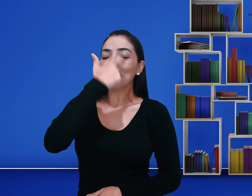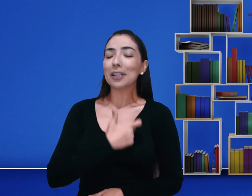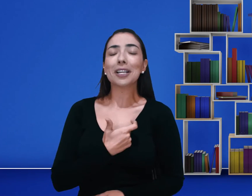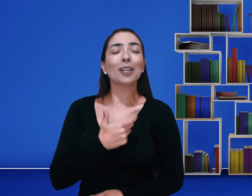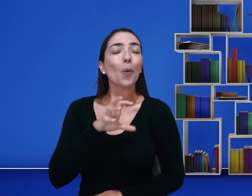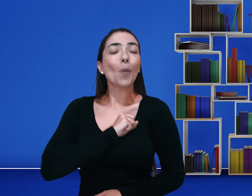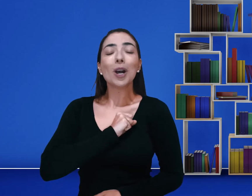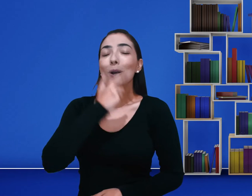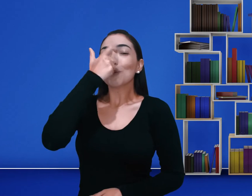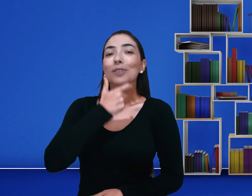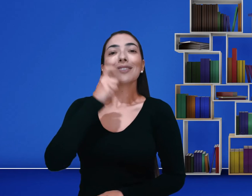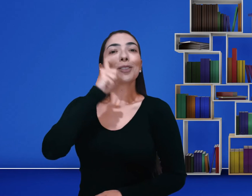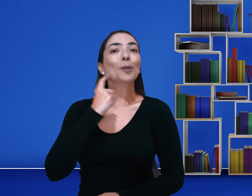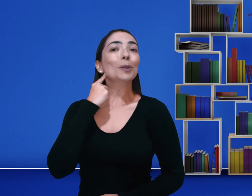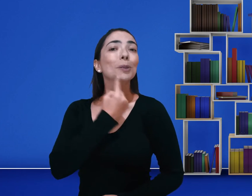vida. Eu amo ser surda.